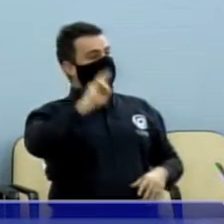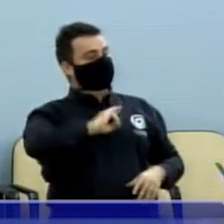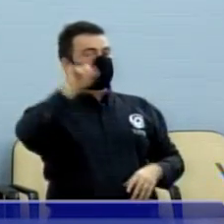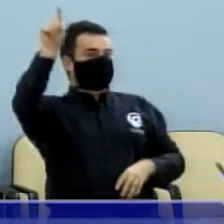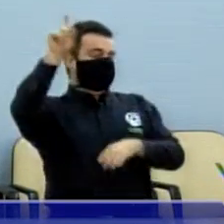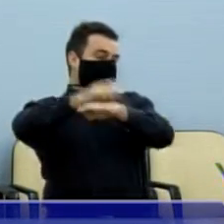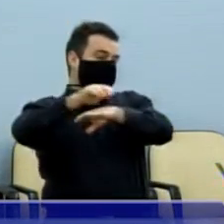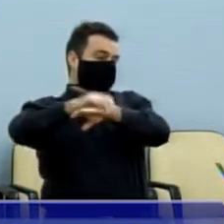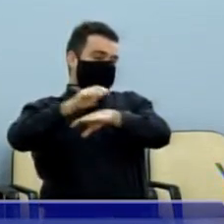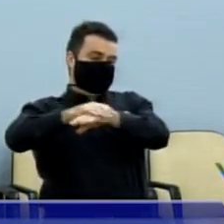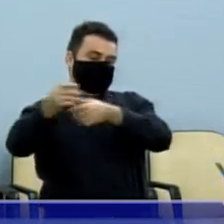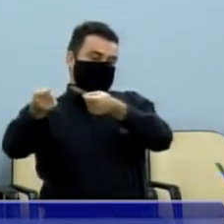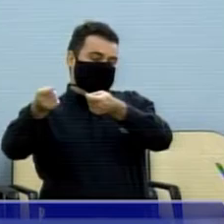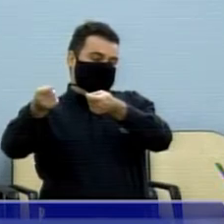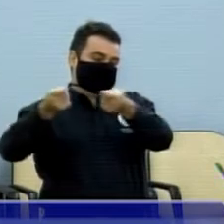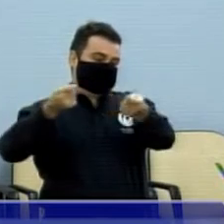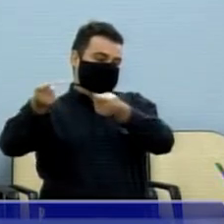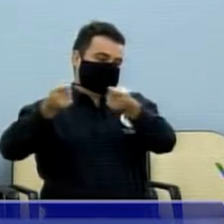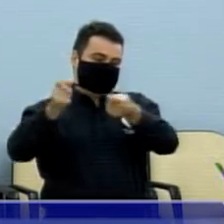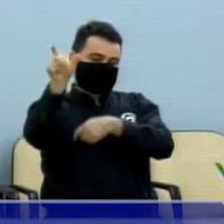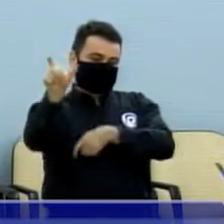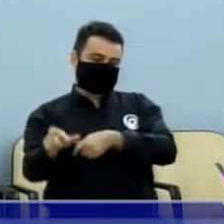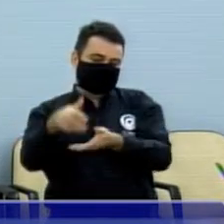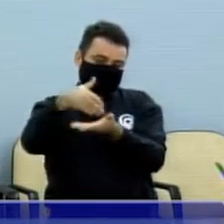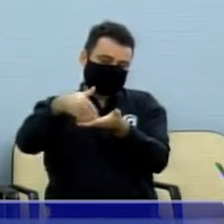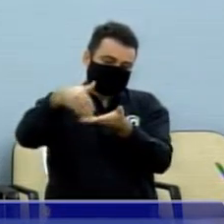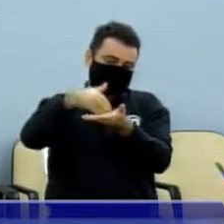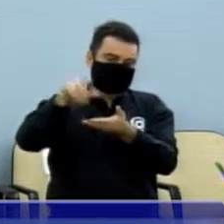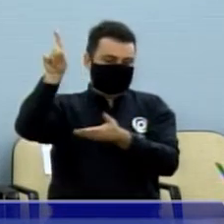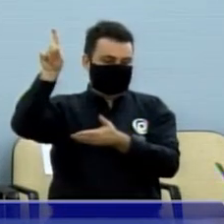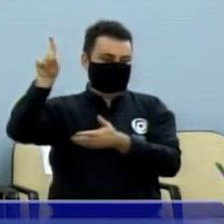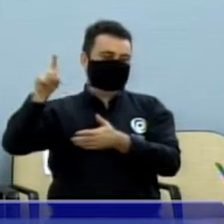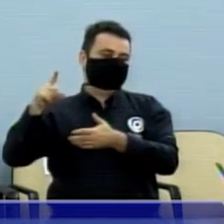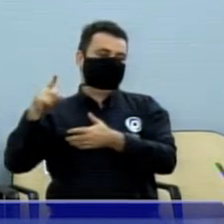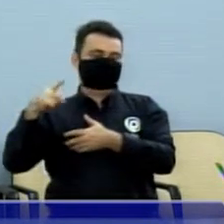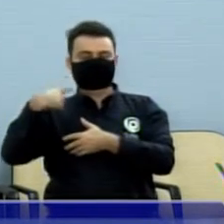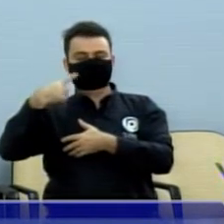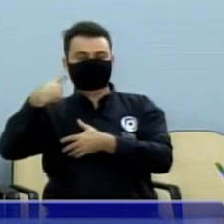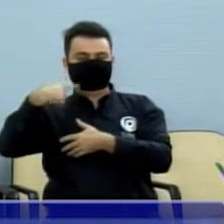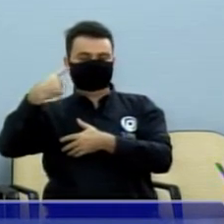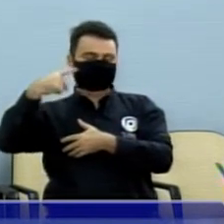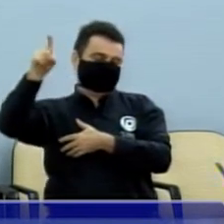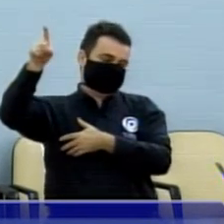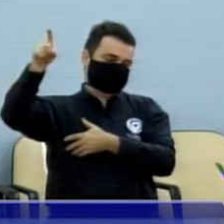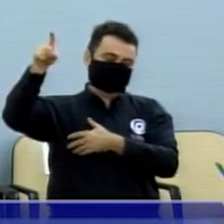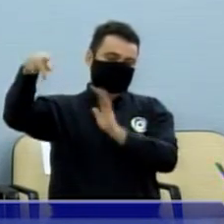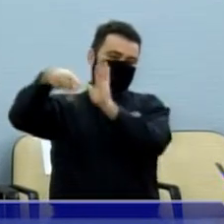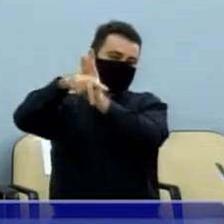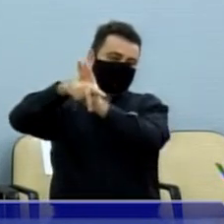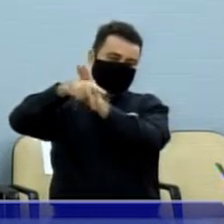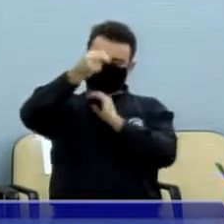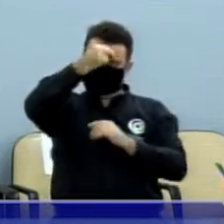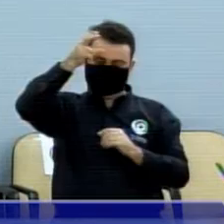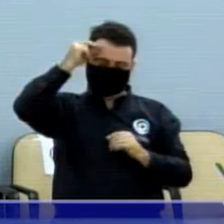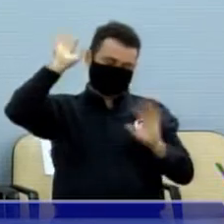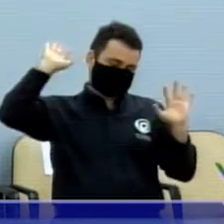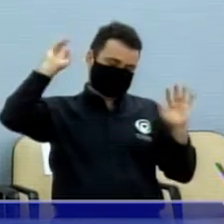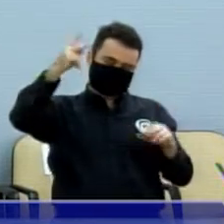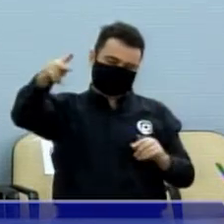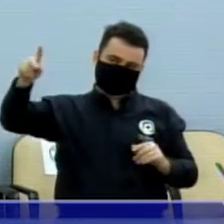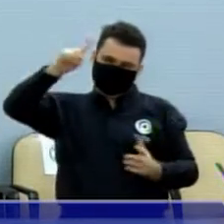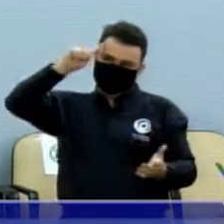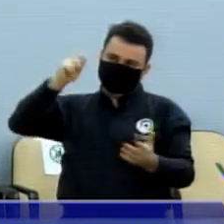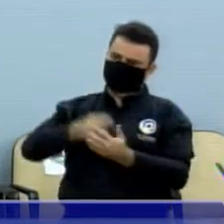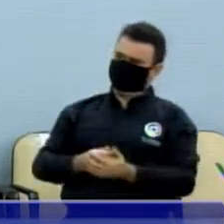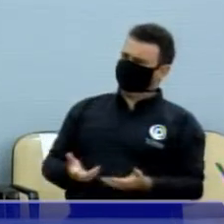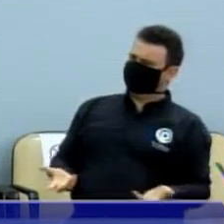secretário da administração e o secretário de assuntos jurídicos, o procurador-geral do município. Então não nos